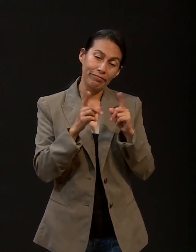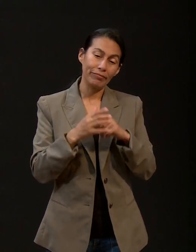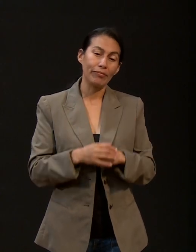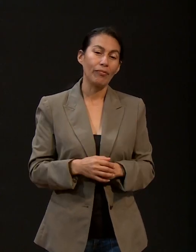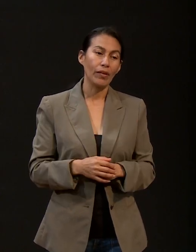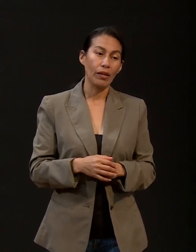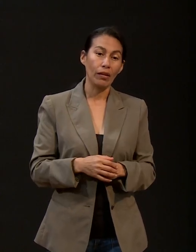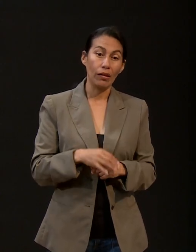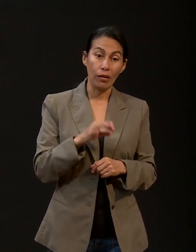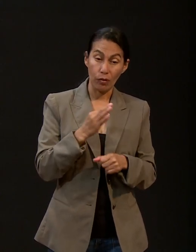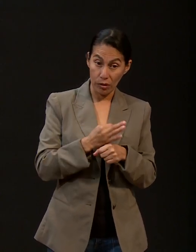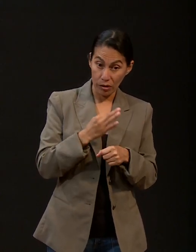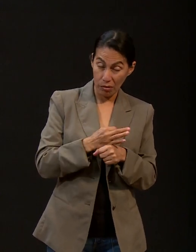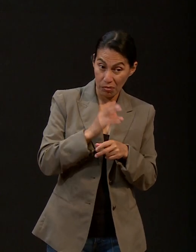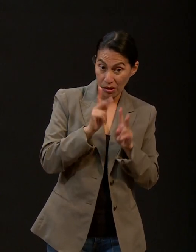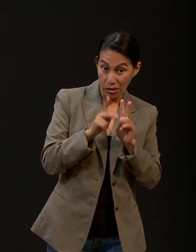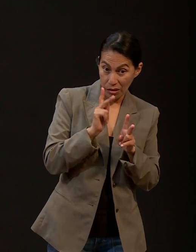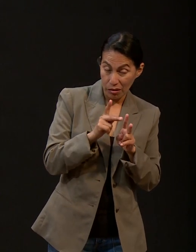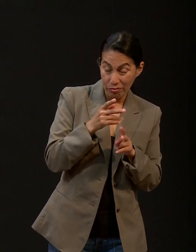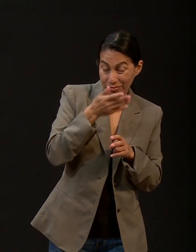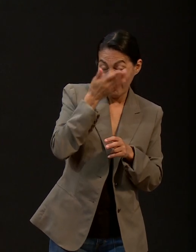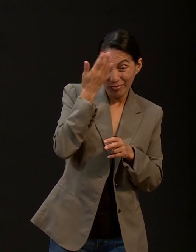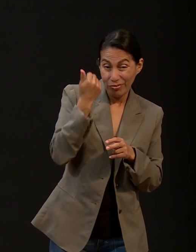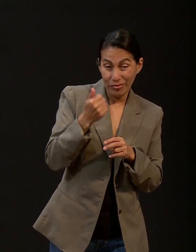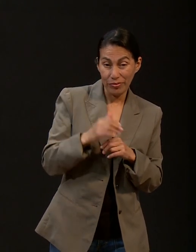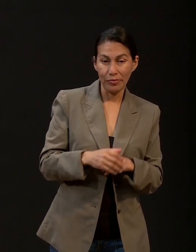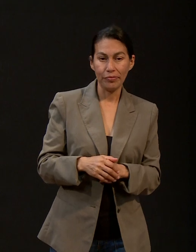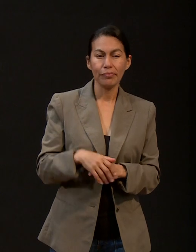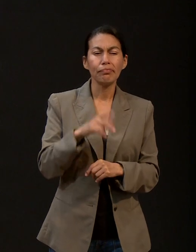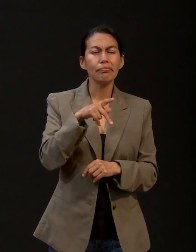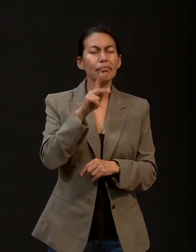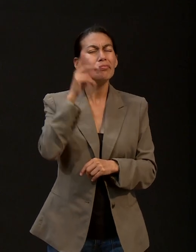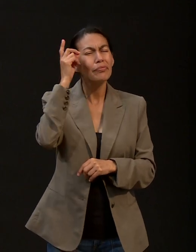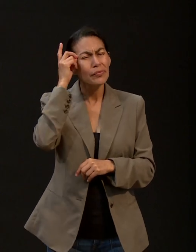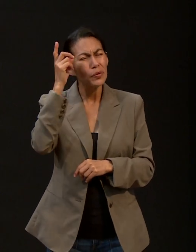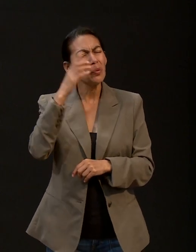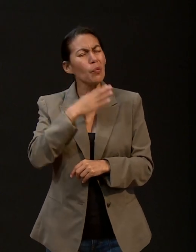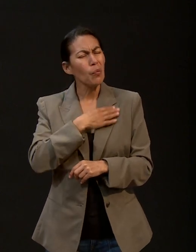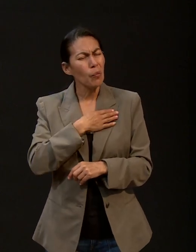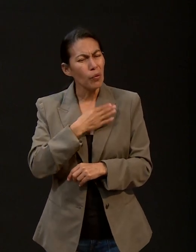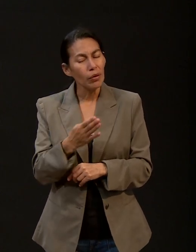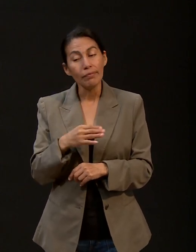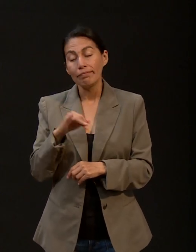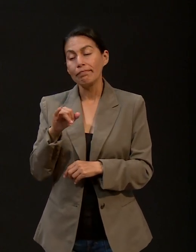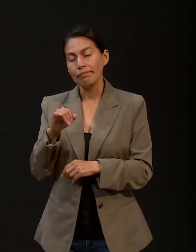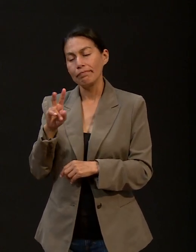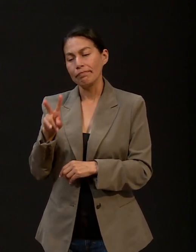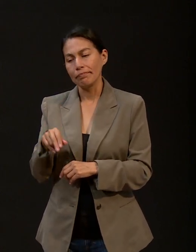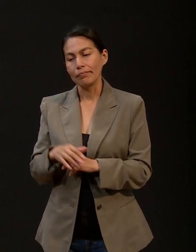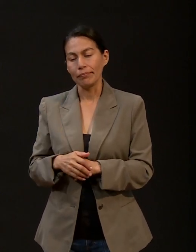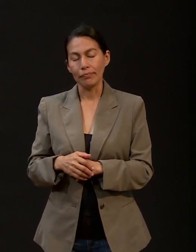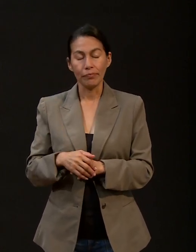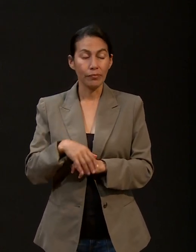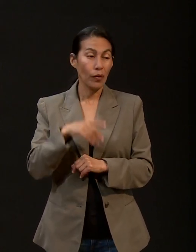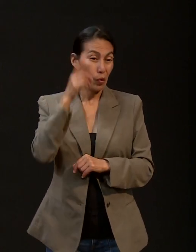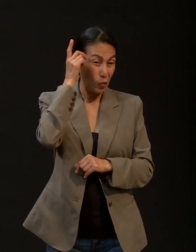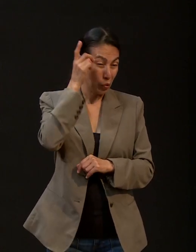historia, que quién sabe si lo estarías contando. Exactamente. Porque Dios es bueno. Dios es infinitamente